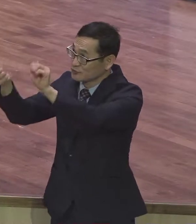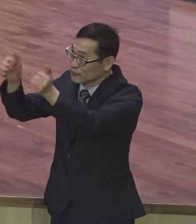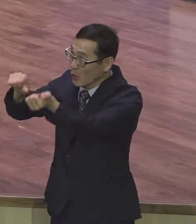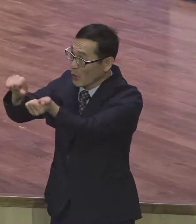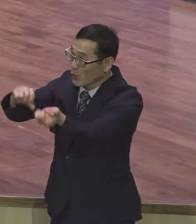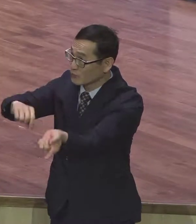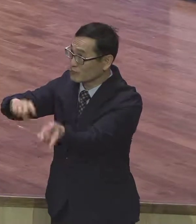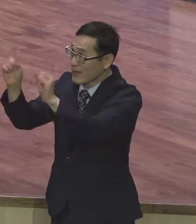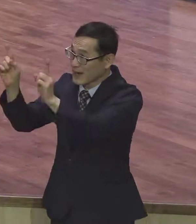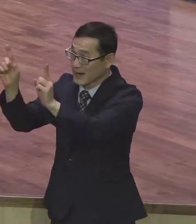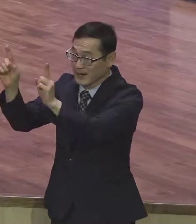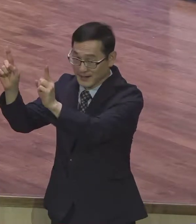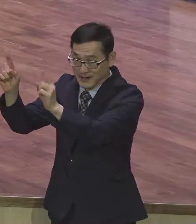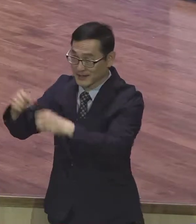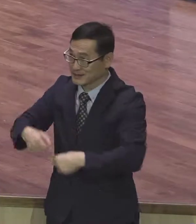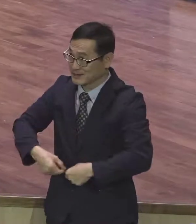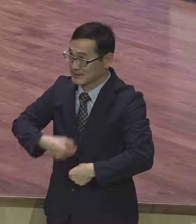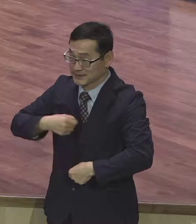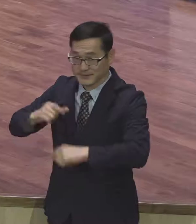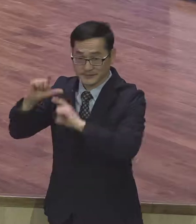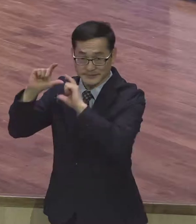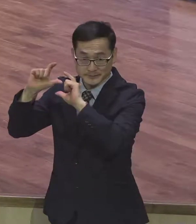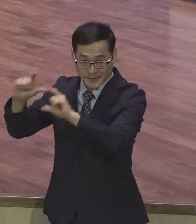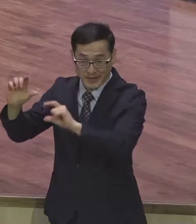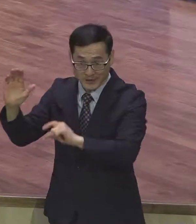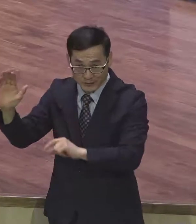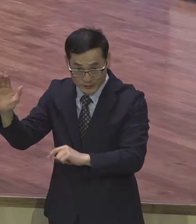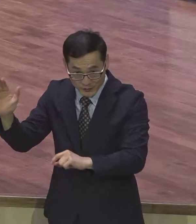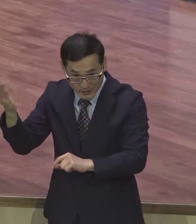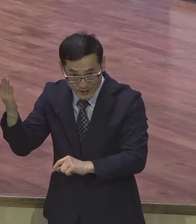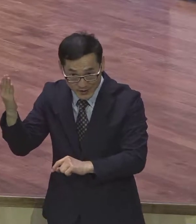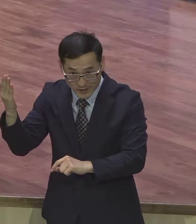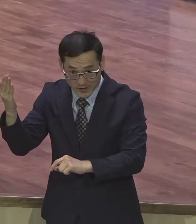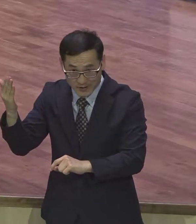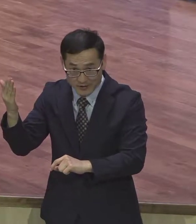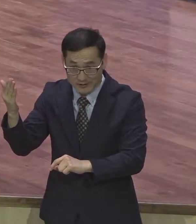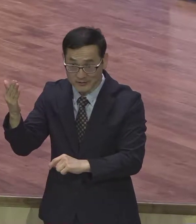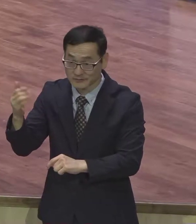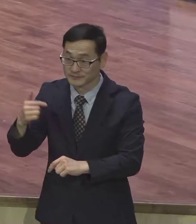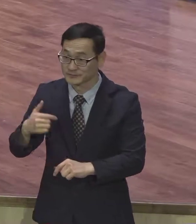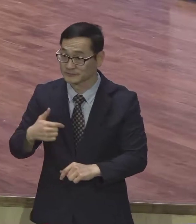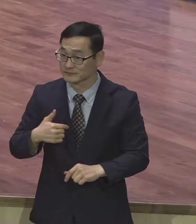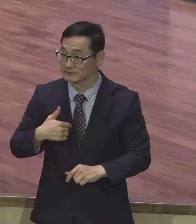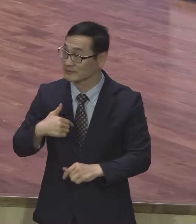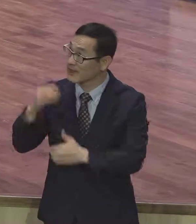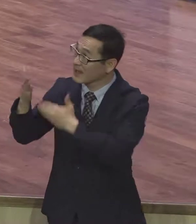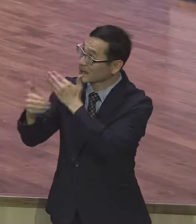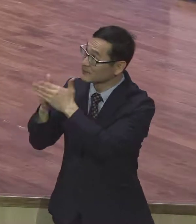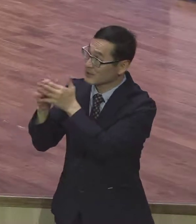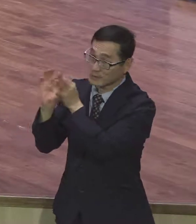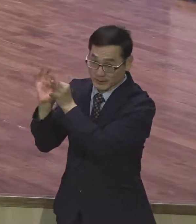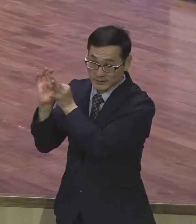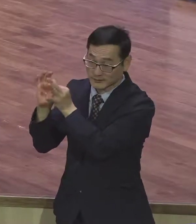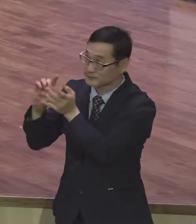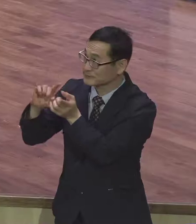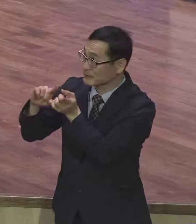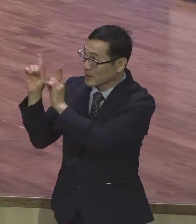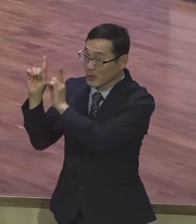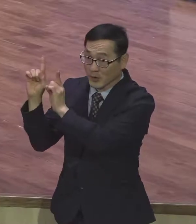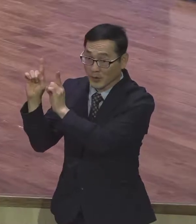하나님과의 바른 관계를 맺어요. 하나님과의 바른 관계 하나님과의 바른 관계가 회복된 사람에게 나타난